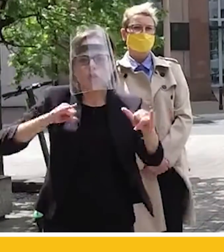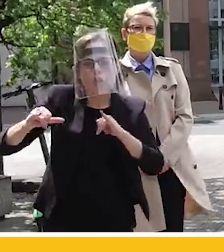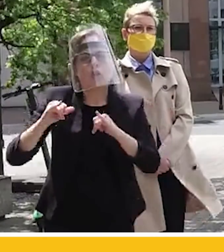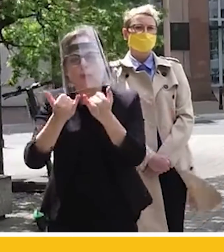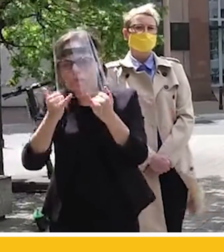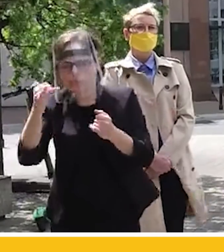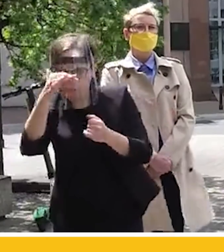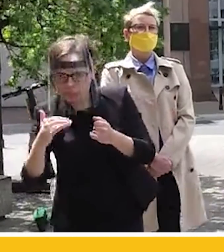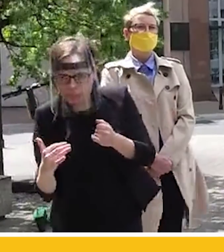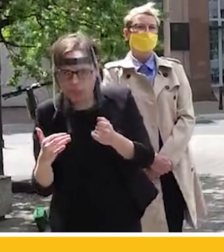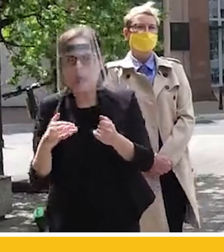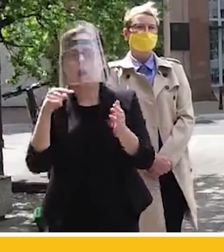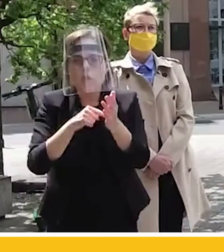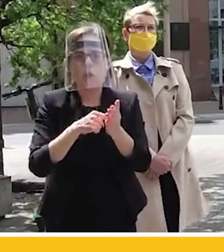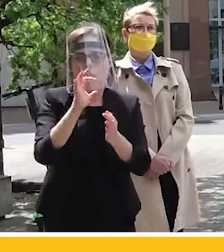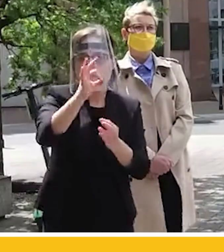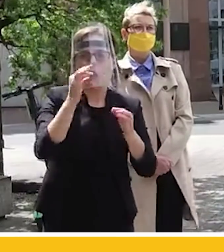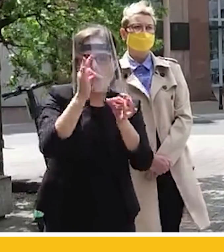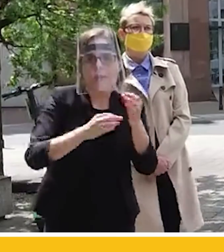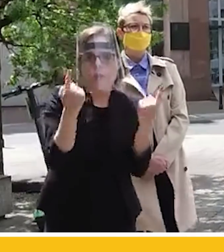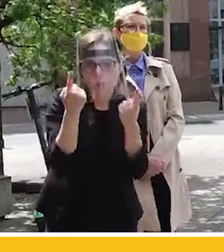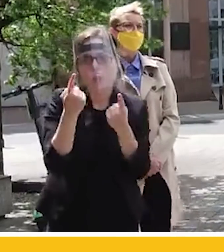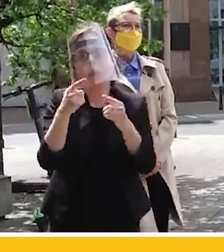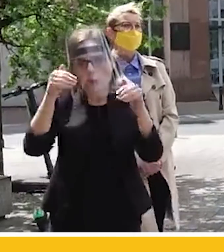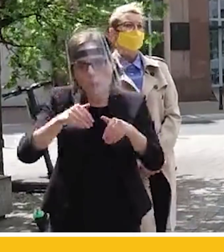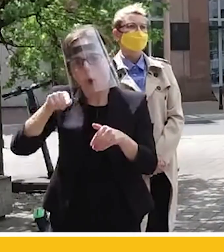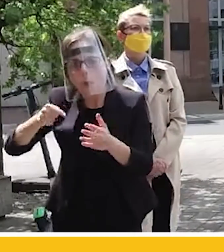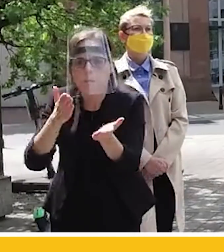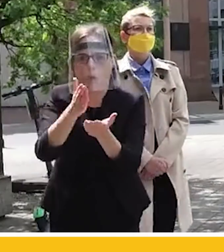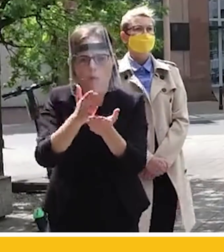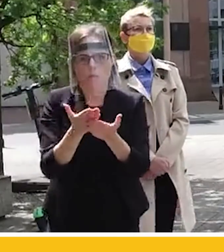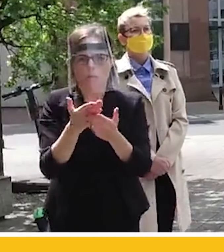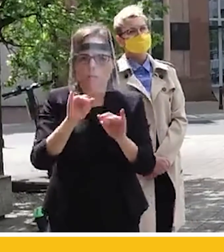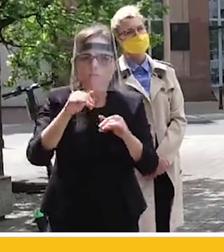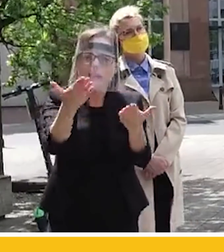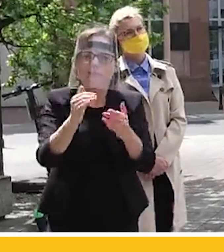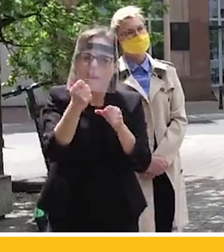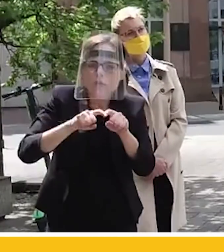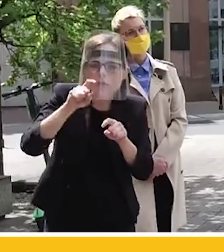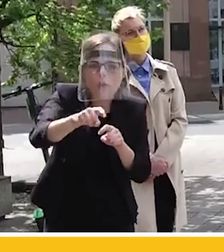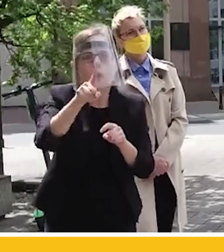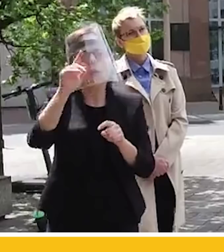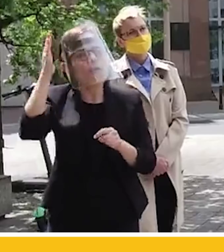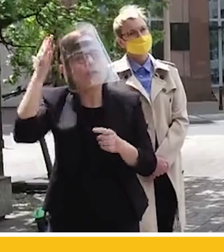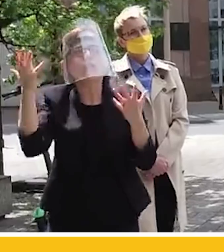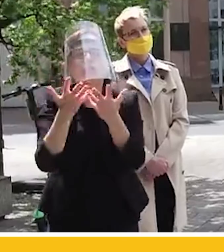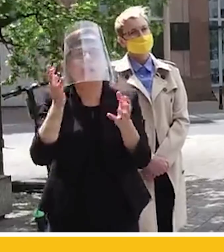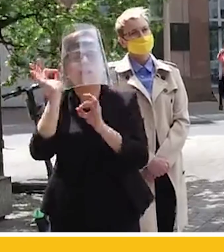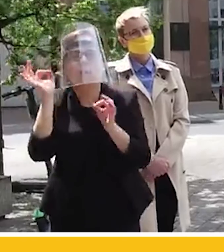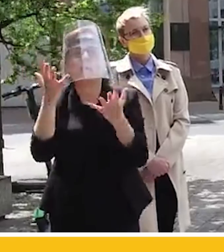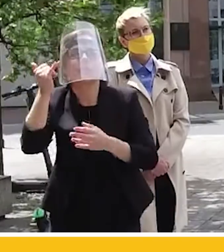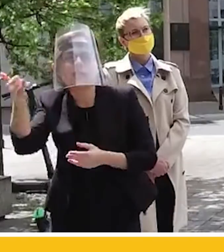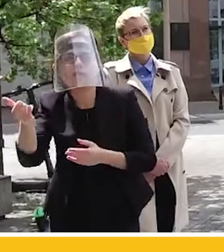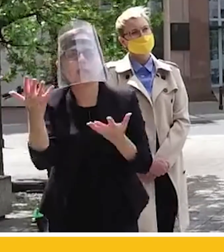mogą w konkretnej sytuacji dramatu ludzkiego pomóc zrobić ten pierwszy krok. Mieć jakąś informację, dowiedzieć się gdzie szukać pomocy, gdzie